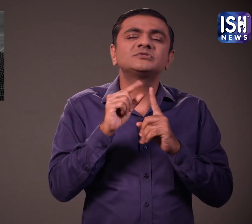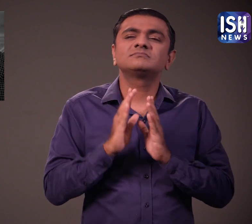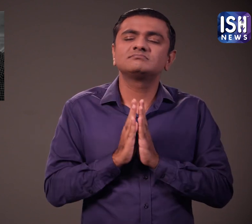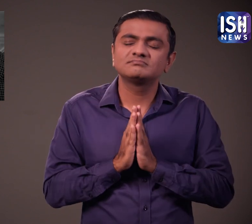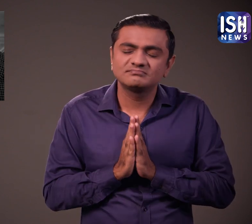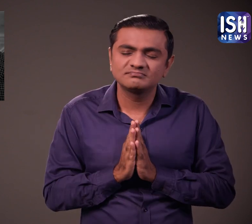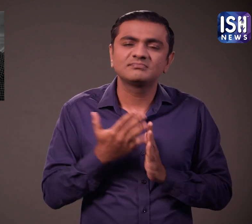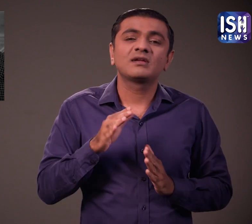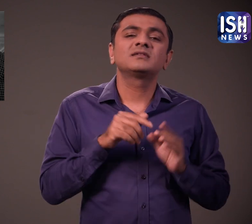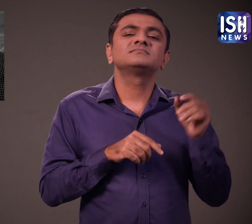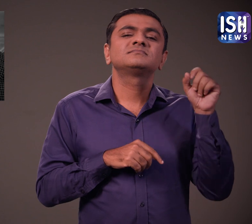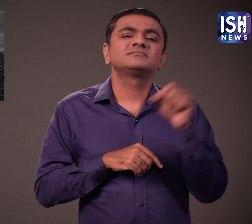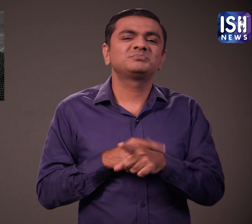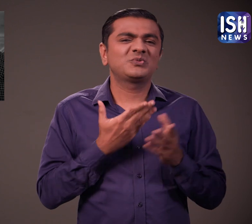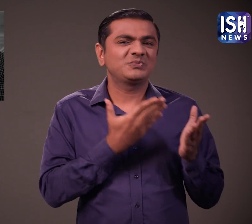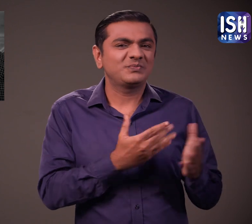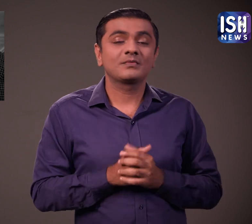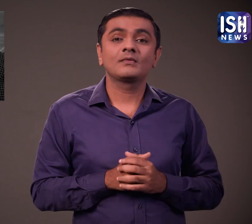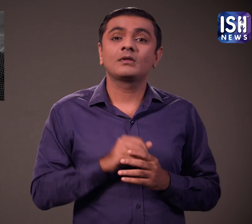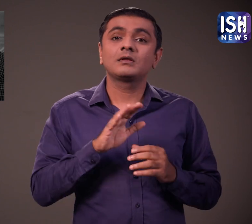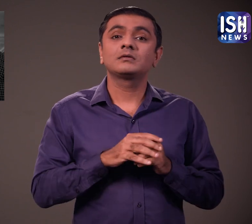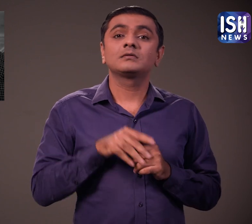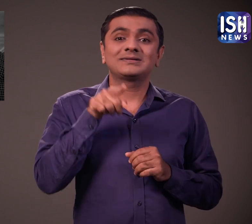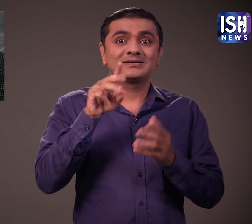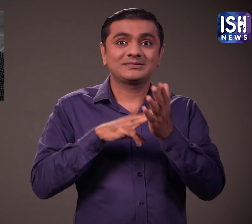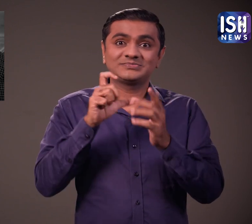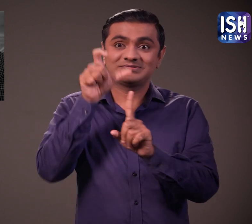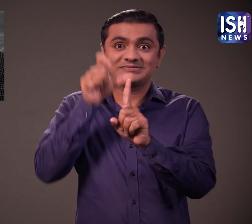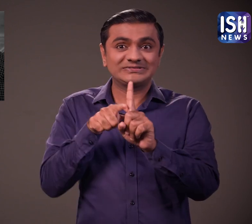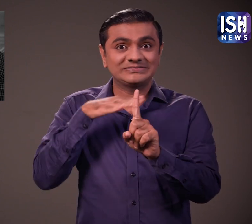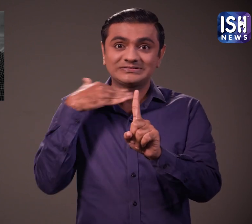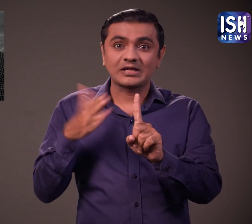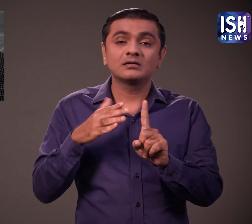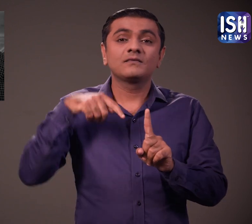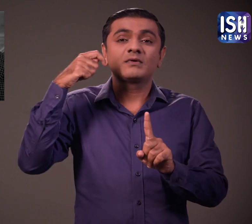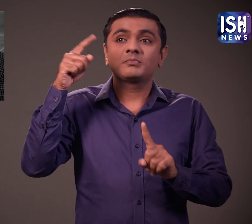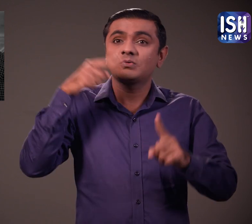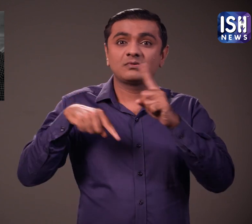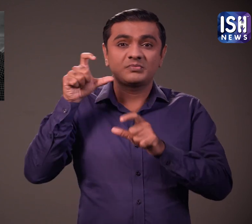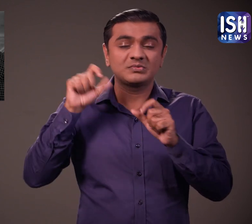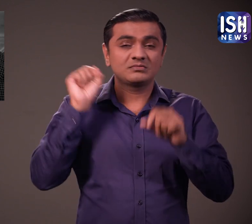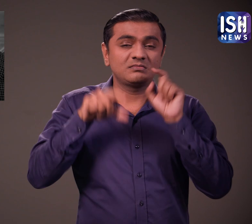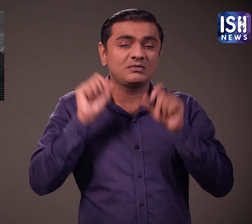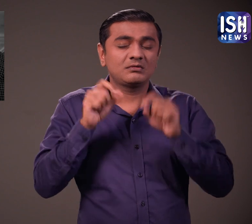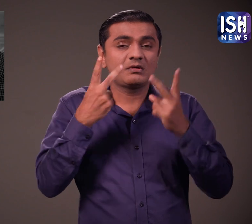शद्धानजली। फिल्म उद्योग के कई लोगों ने शोग संबेदना व्यक्त